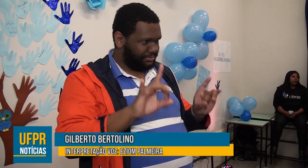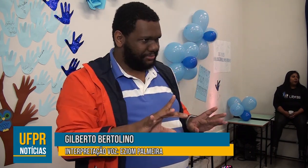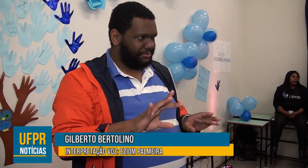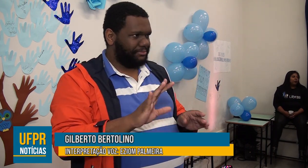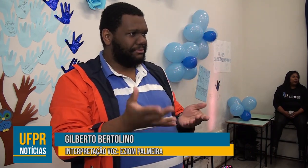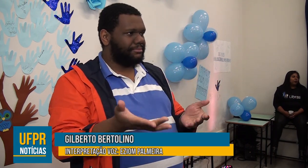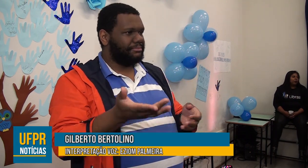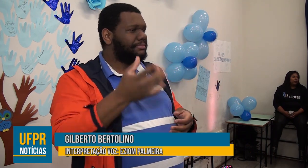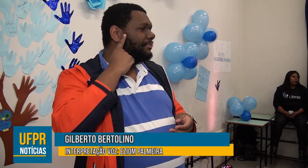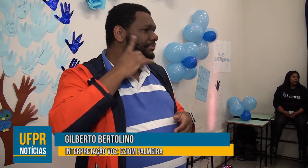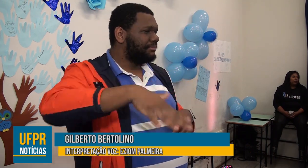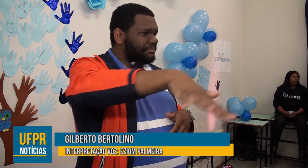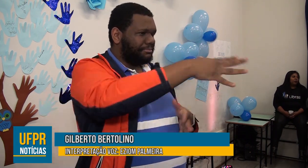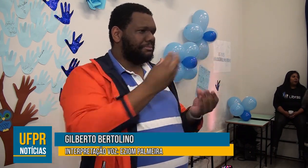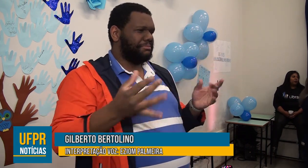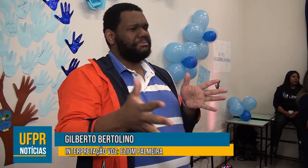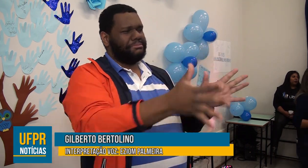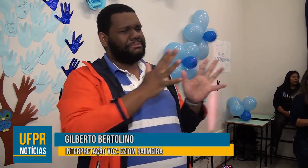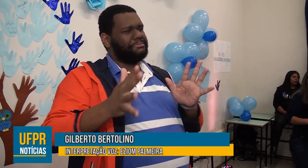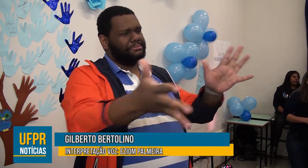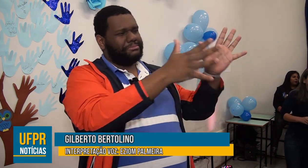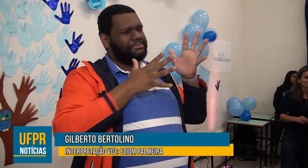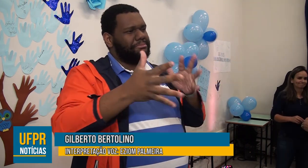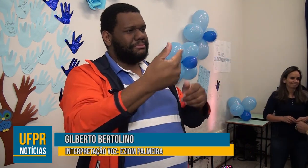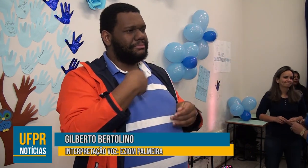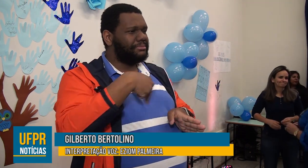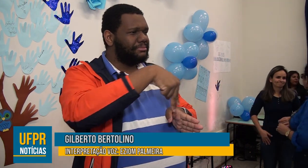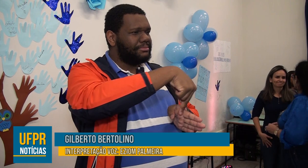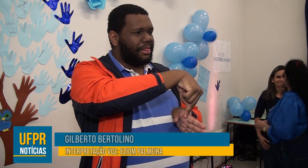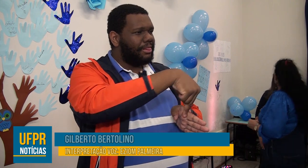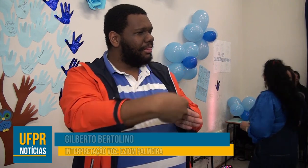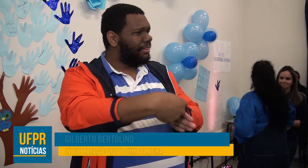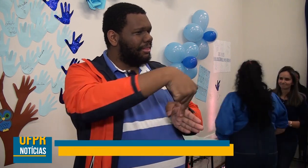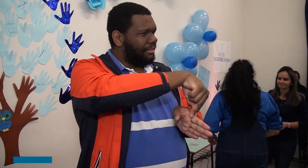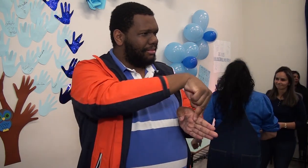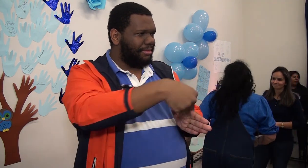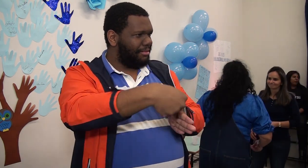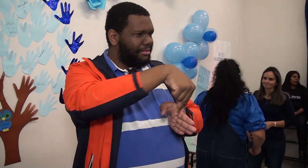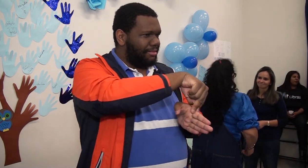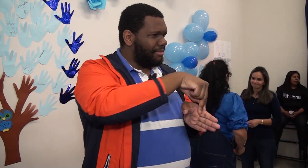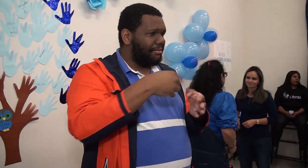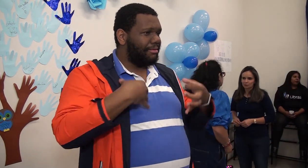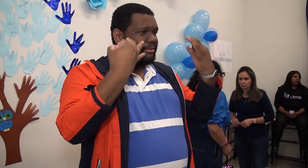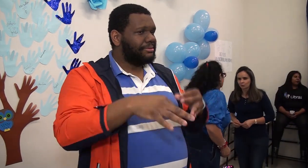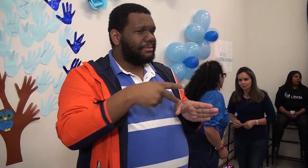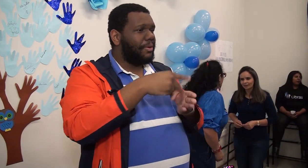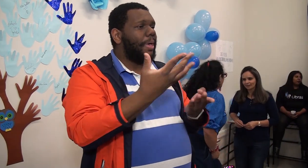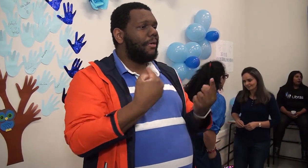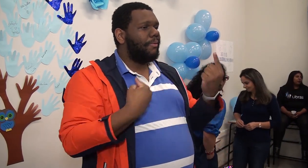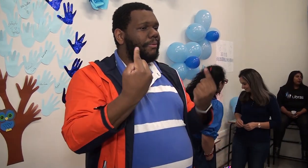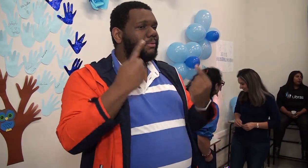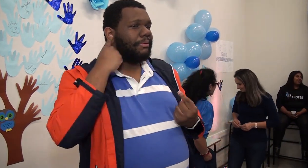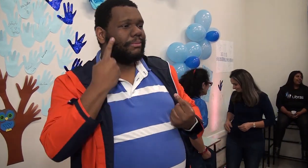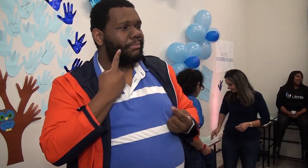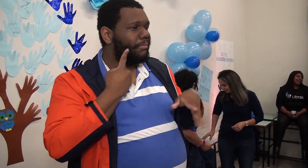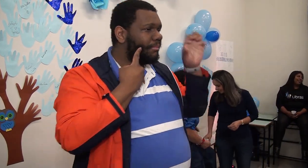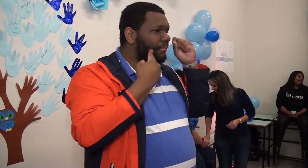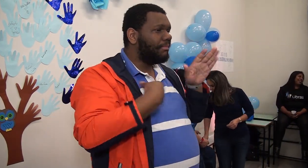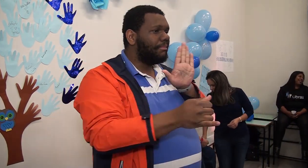as pessoas sinalizavam, então eu ainda era híbrido, né? Eu não tinha uma definição de cultura, uma definição de identidade. Eu não sabia